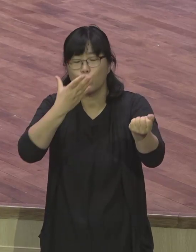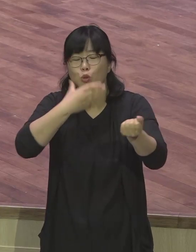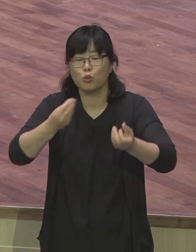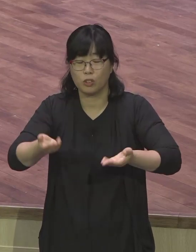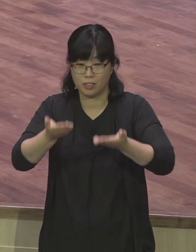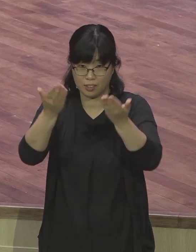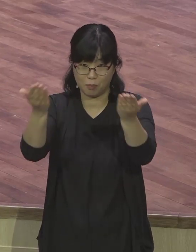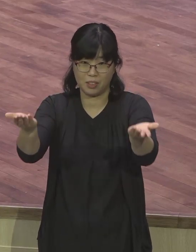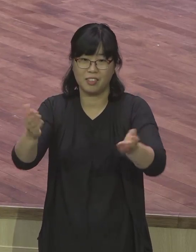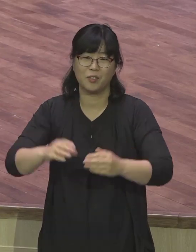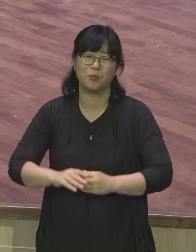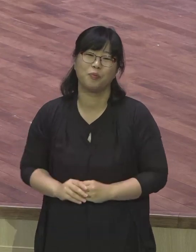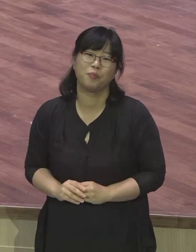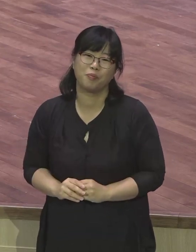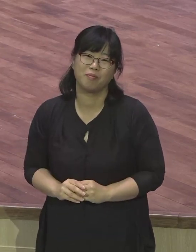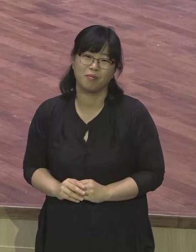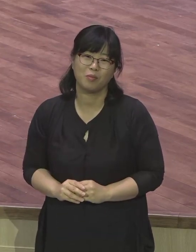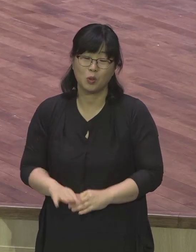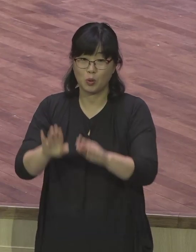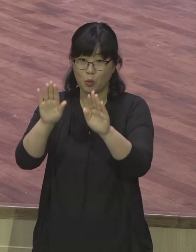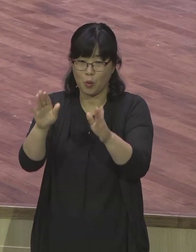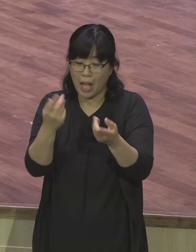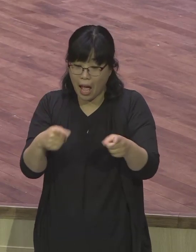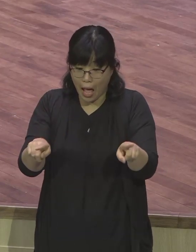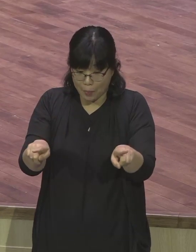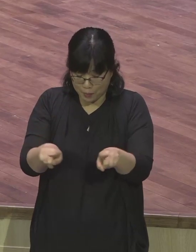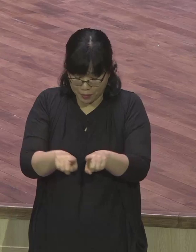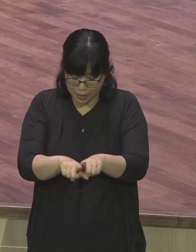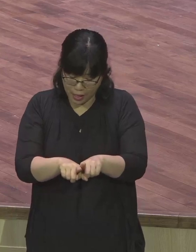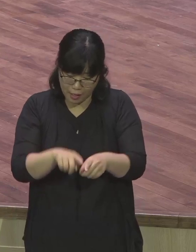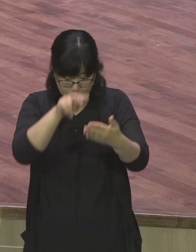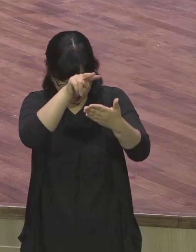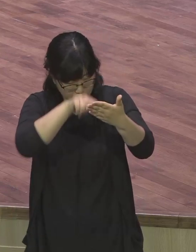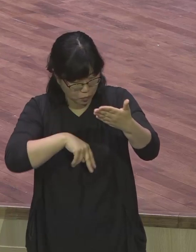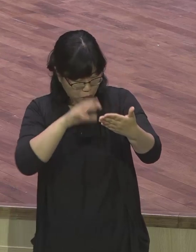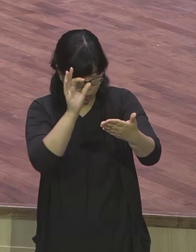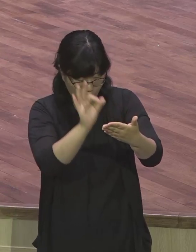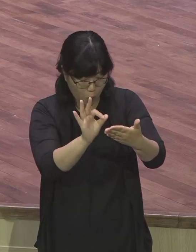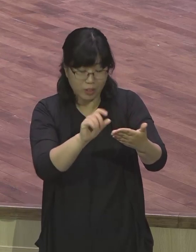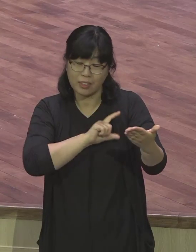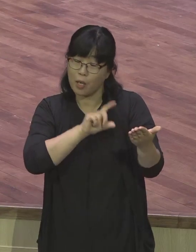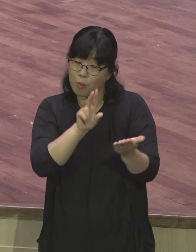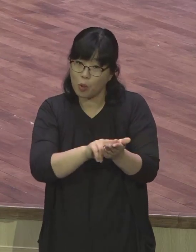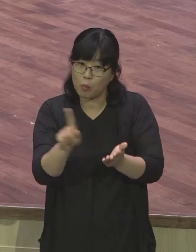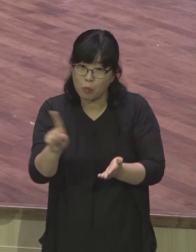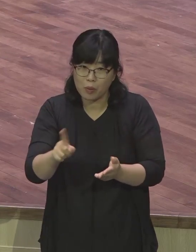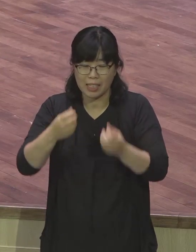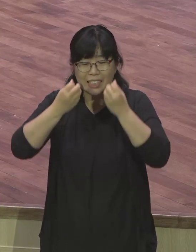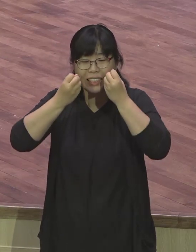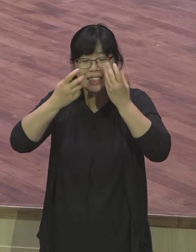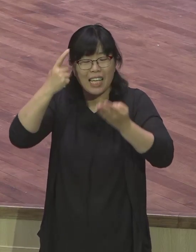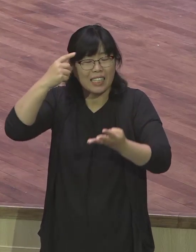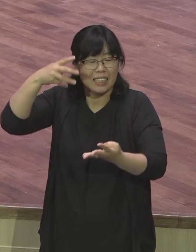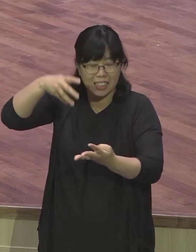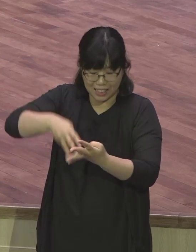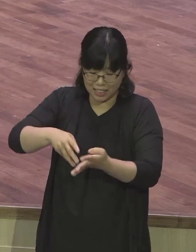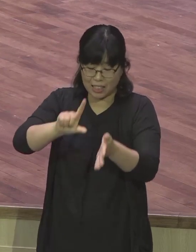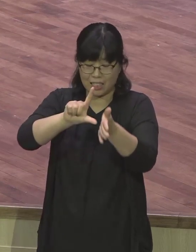오늘 함께 볼 말씀 제목은 새틀의 시간표입니다 올해 우리의 인생 속에서 주신 전체의